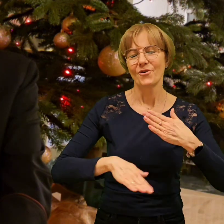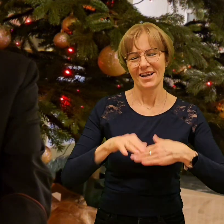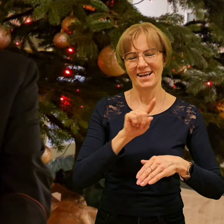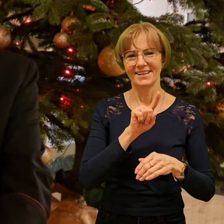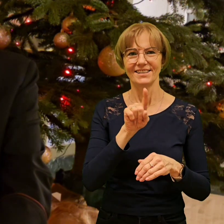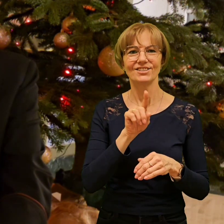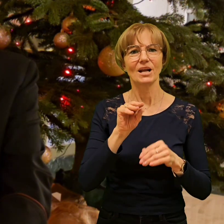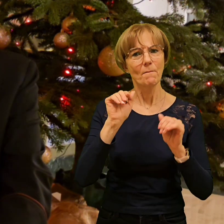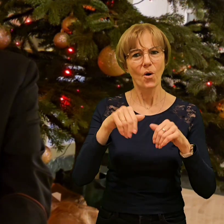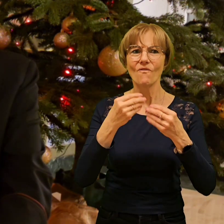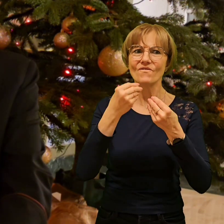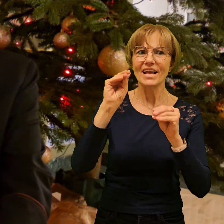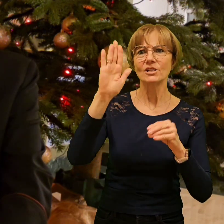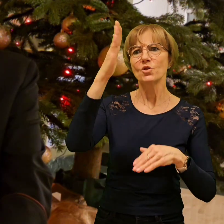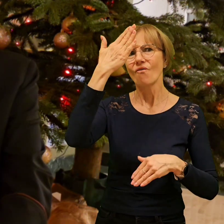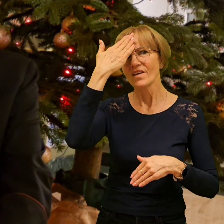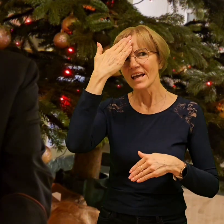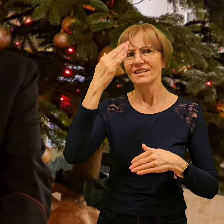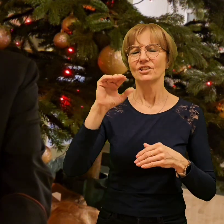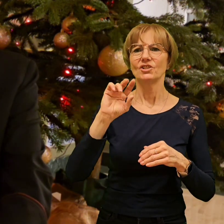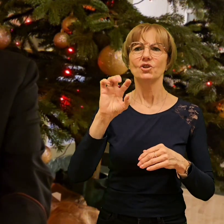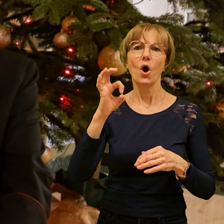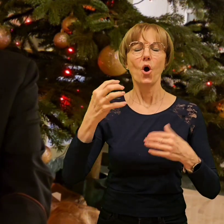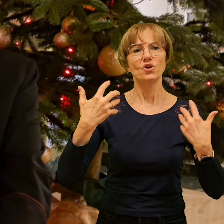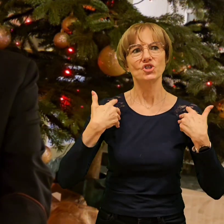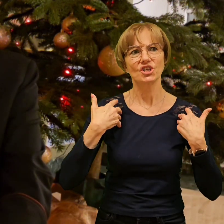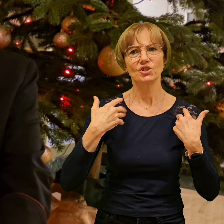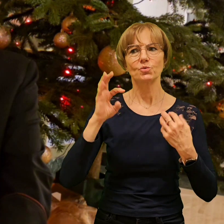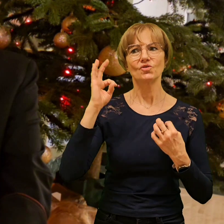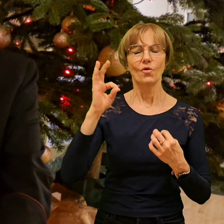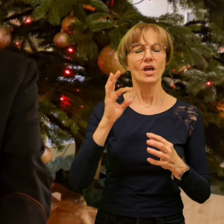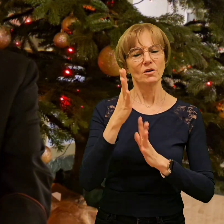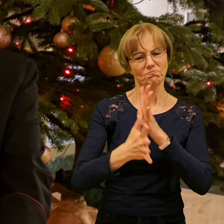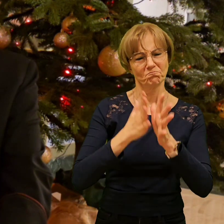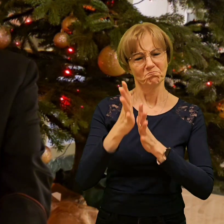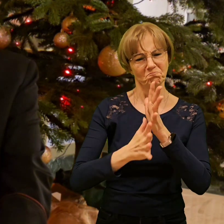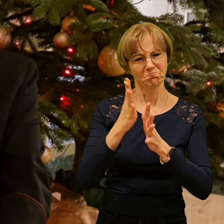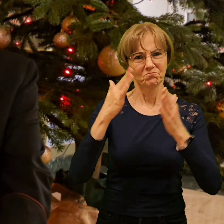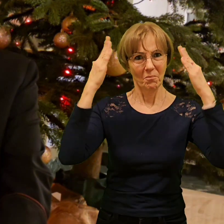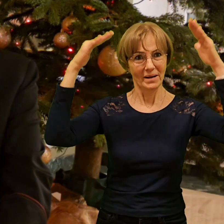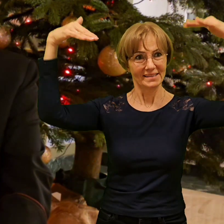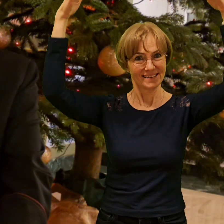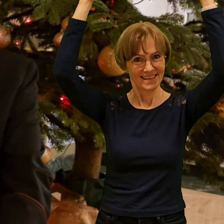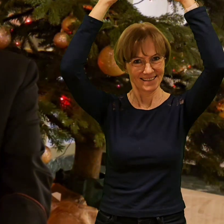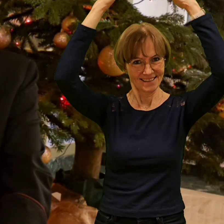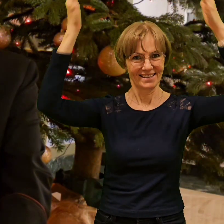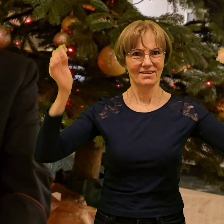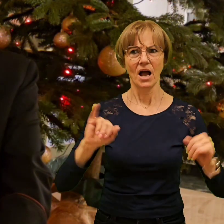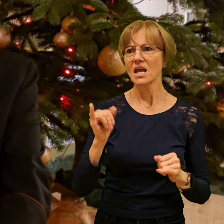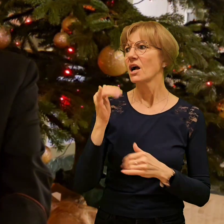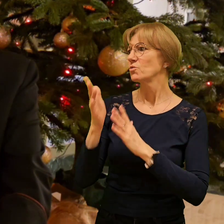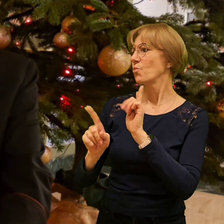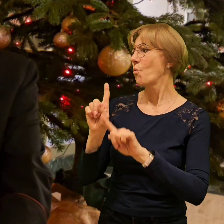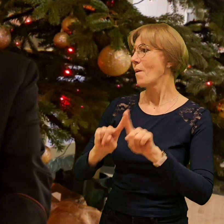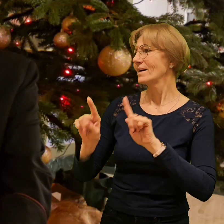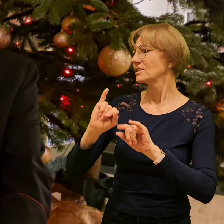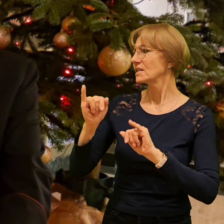migającego dostajemy. A jak by to im wytłumaczyć? Być się tłumacz w ekraniku, tak jak w